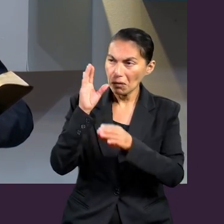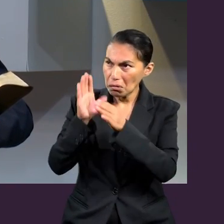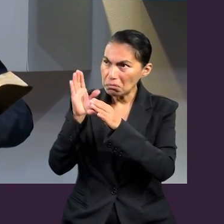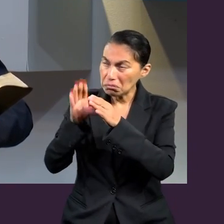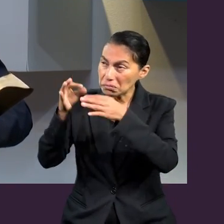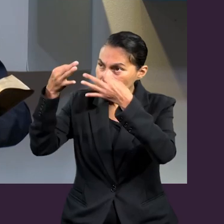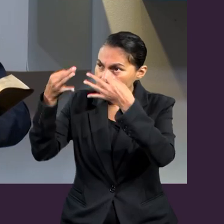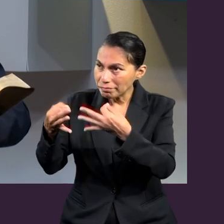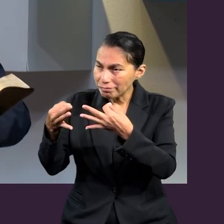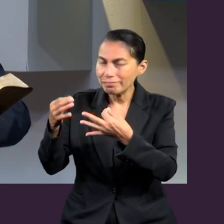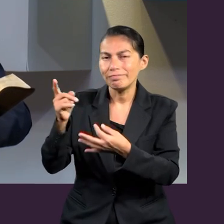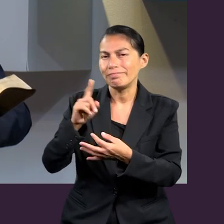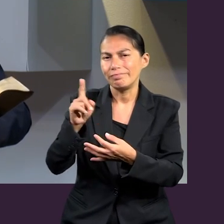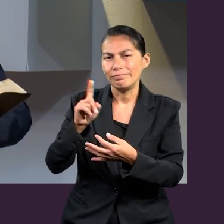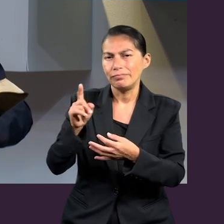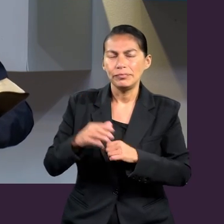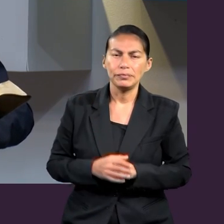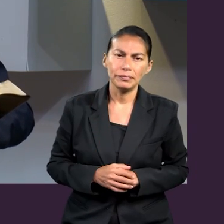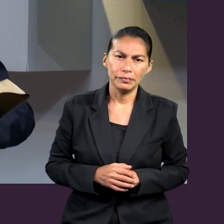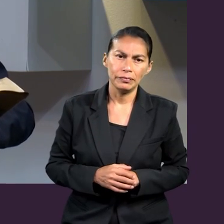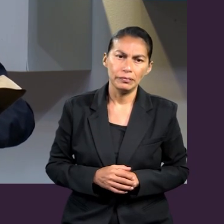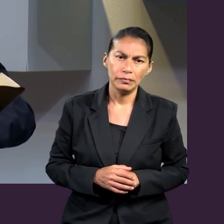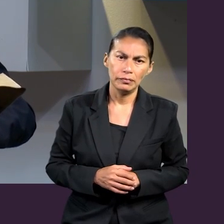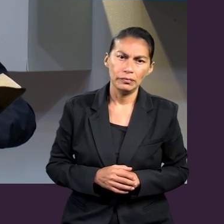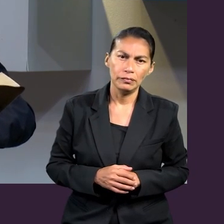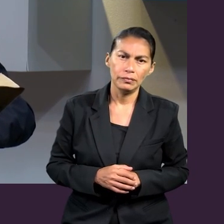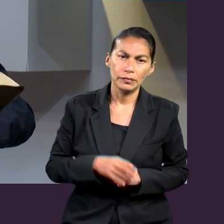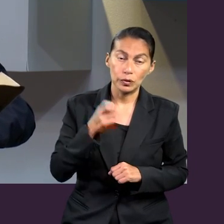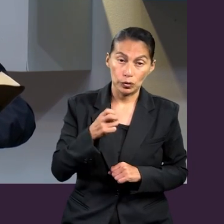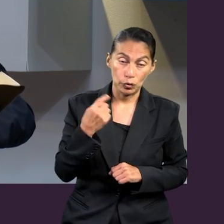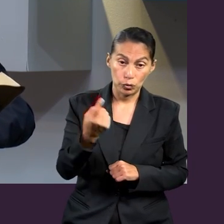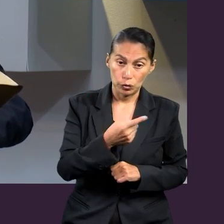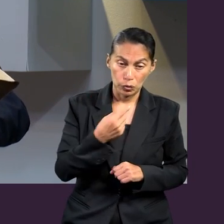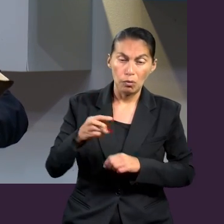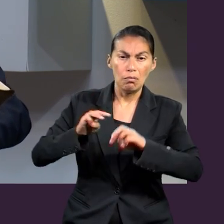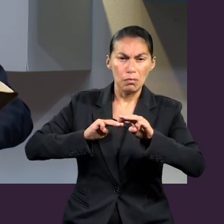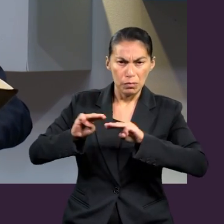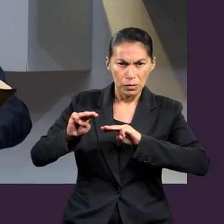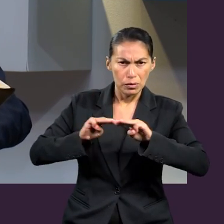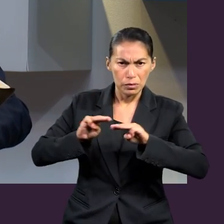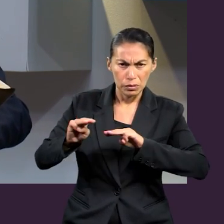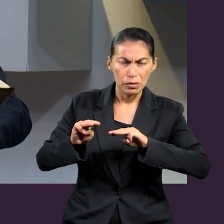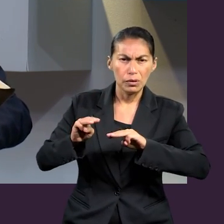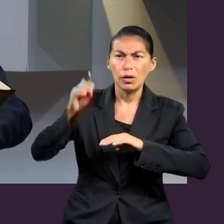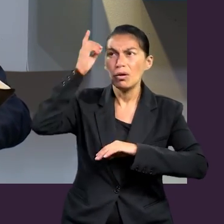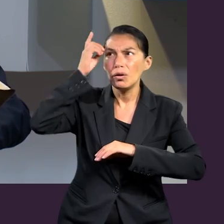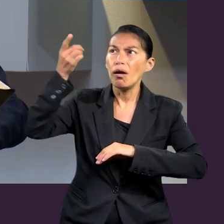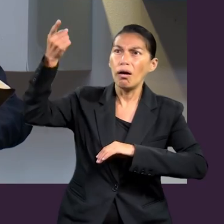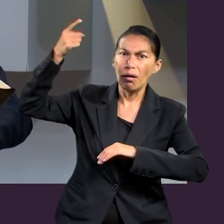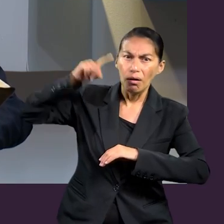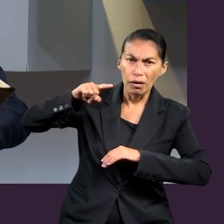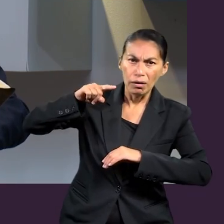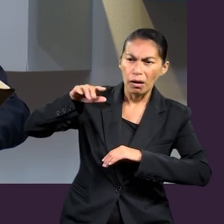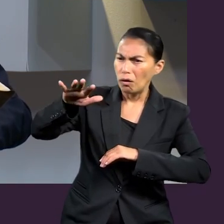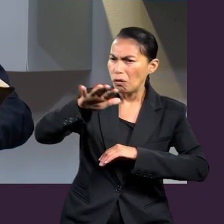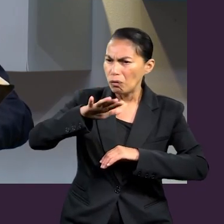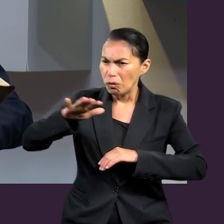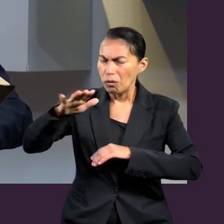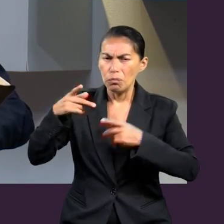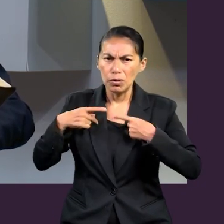Y entonces no cumplimos el propósito por el cual el Señor estableció su iglesia. Tenemos una misión, no tan solo interna,